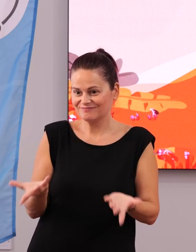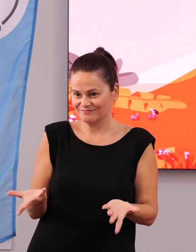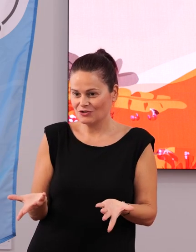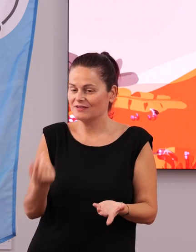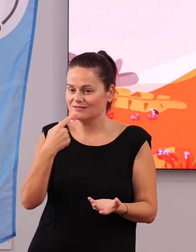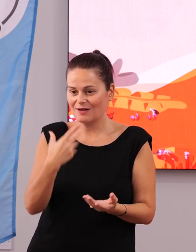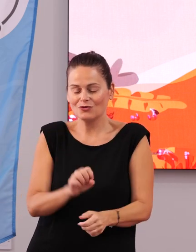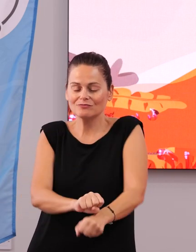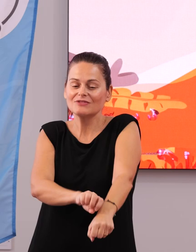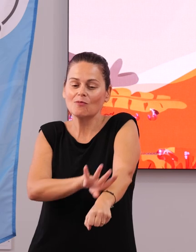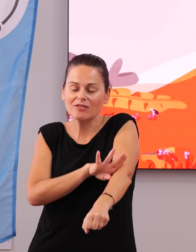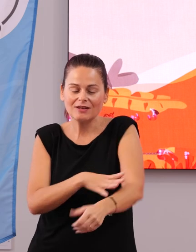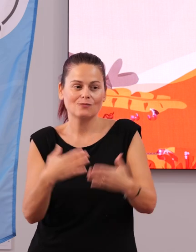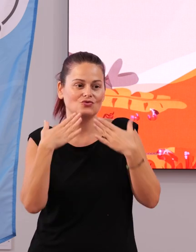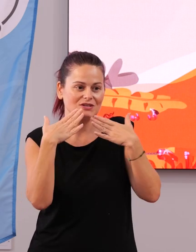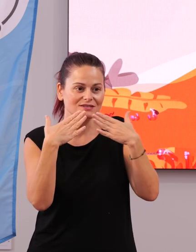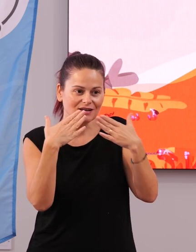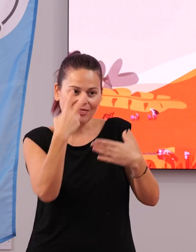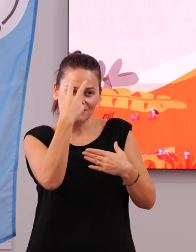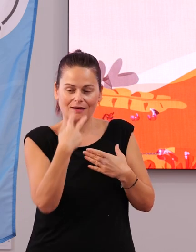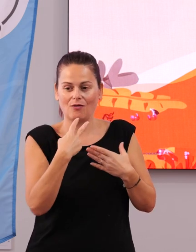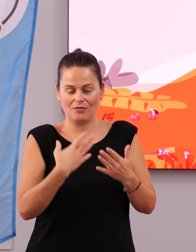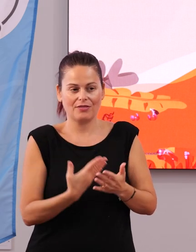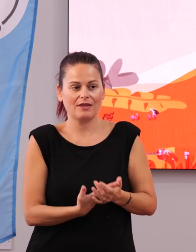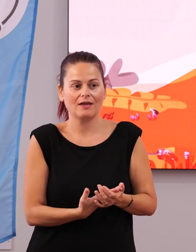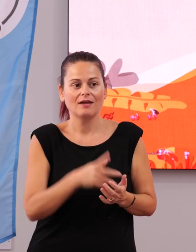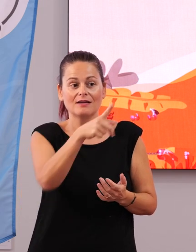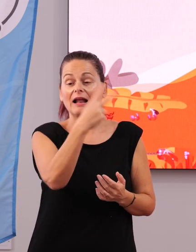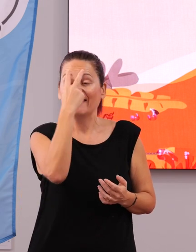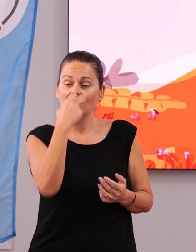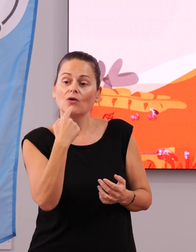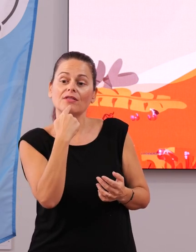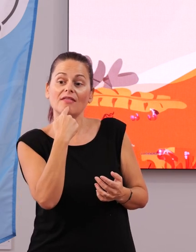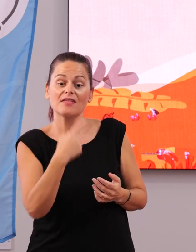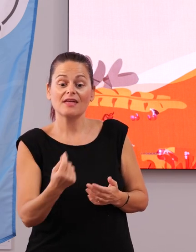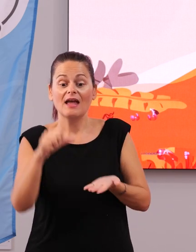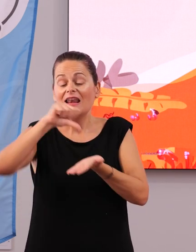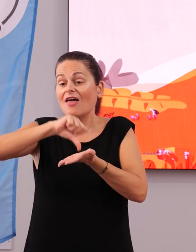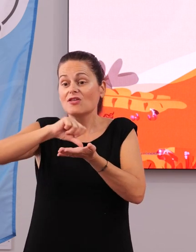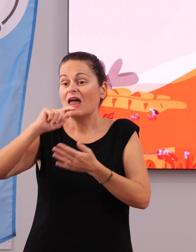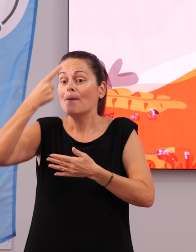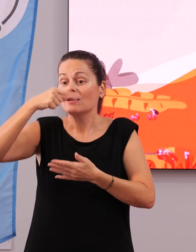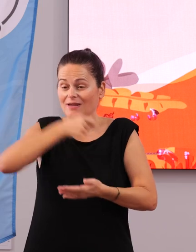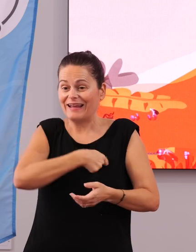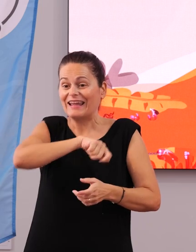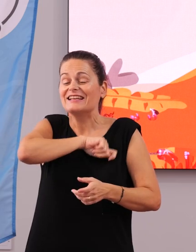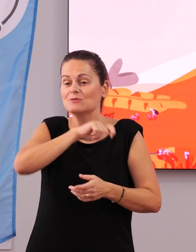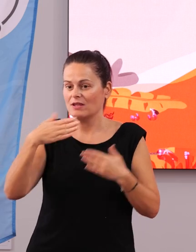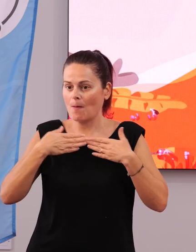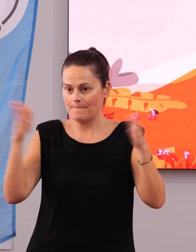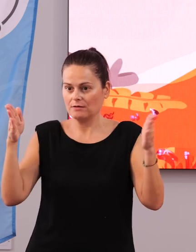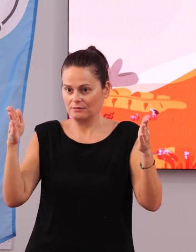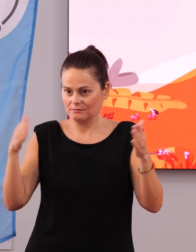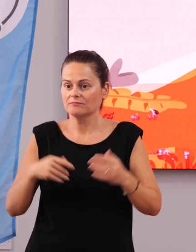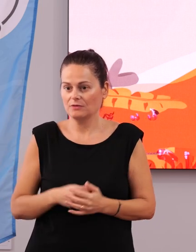brutal. Muchísimas gracias de las primeras ciudades de España, Cartagena.